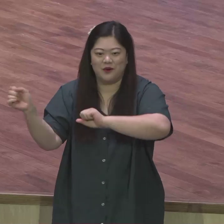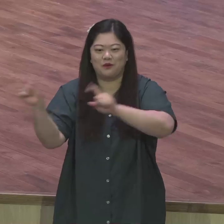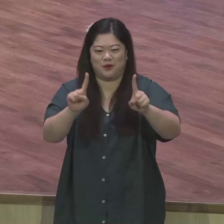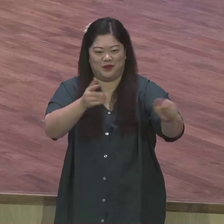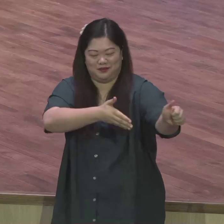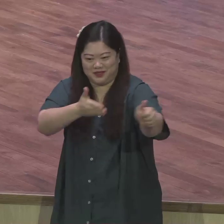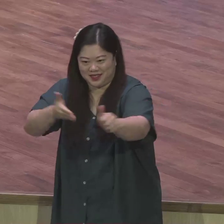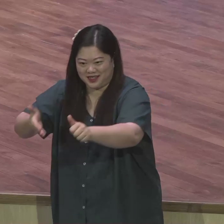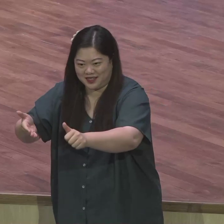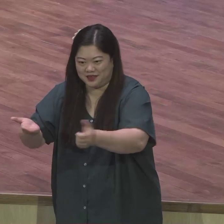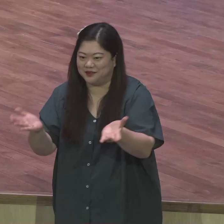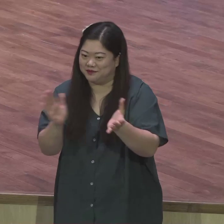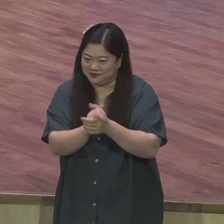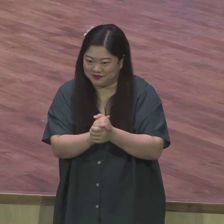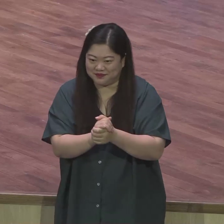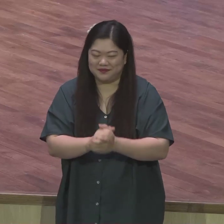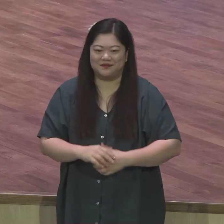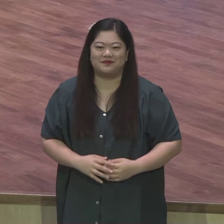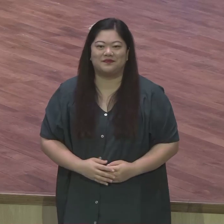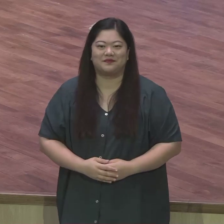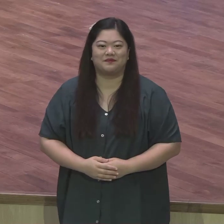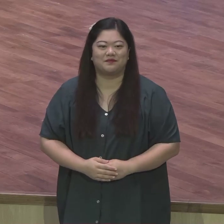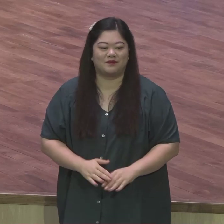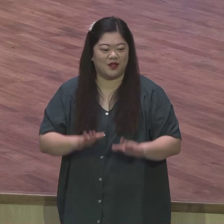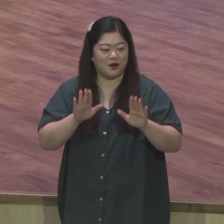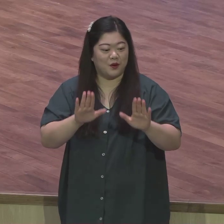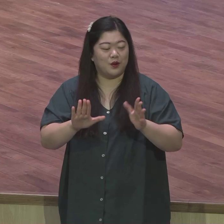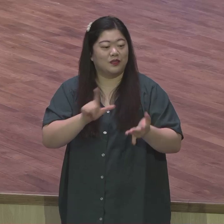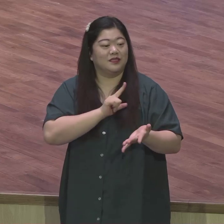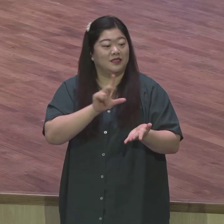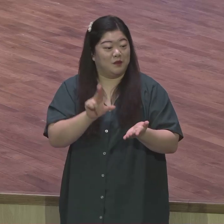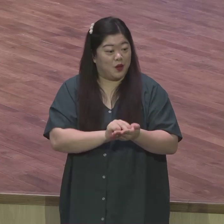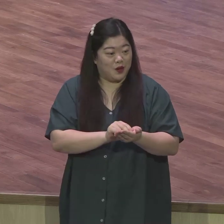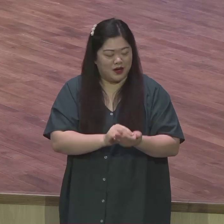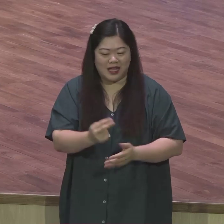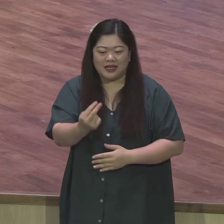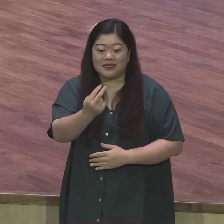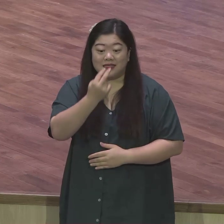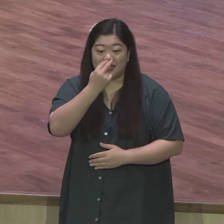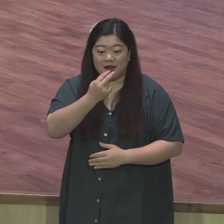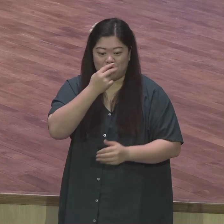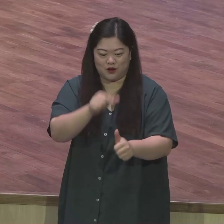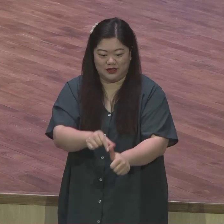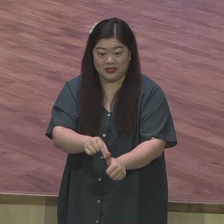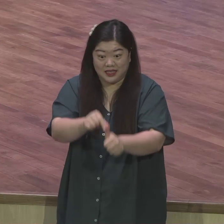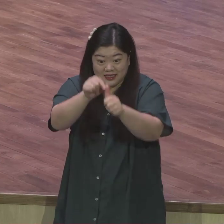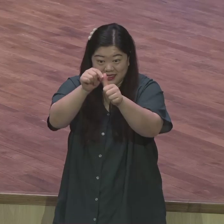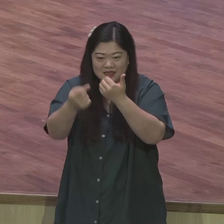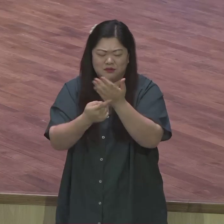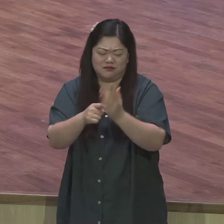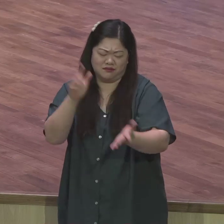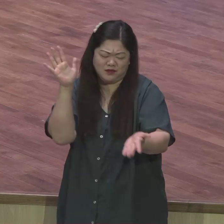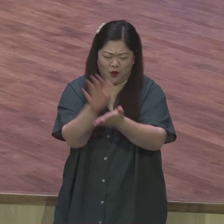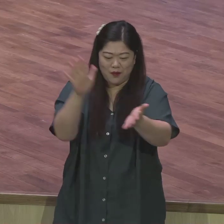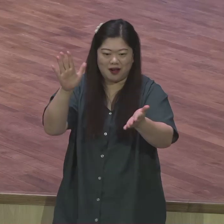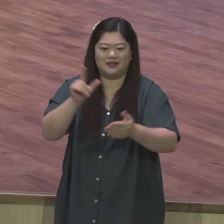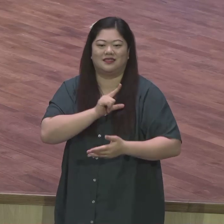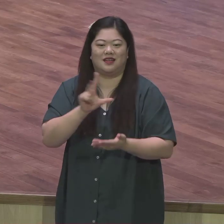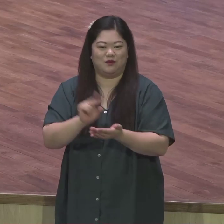이들의 말씀 가지고 생명 살리는 열망이란 제목으로 말씀을 드립니다 오늘 본문의